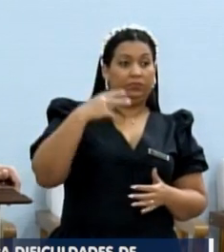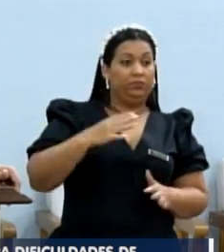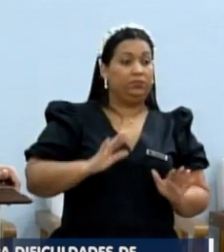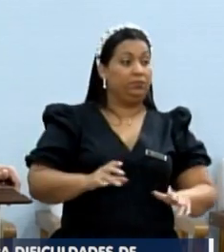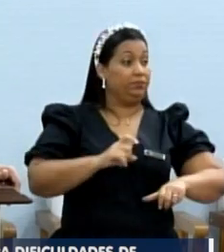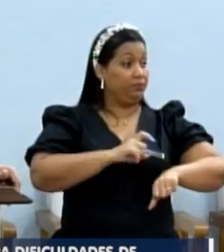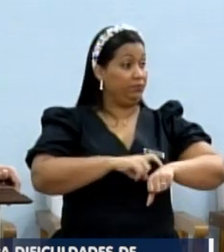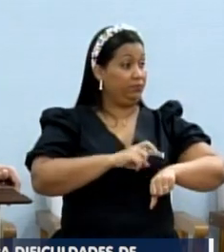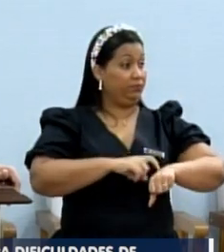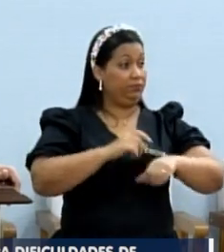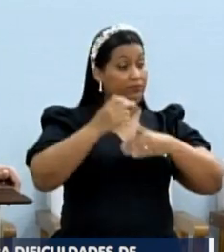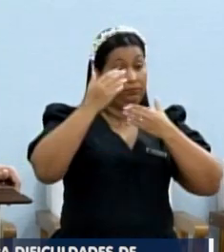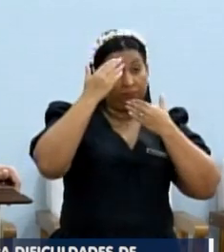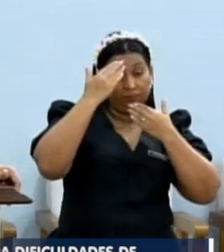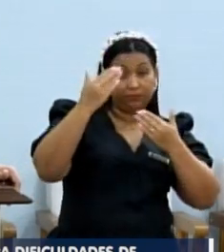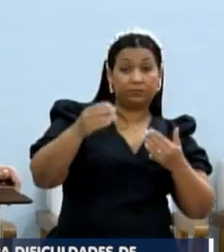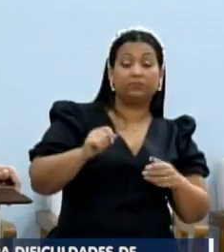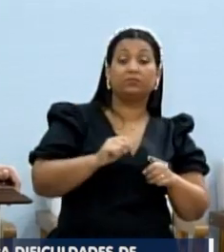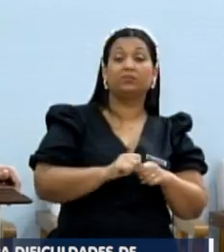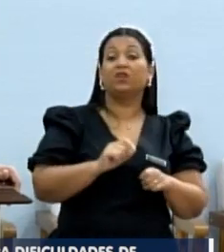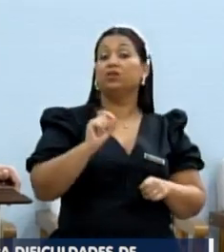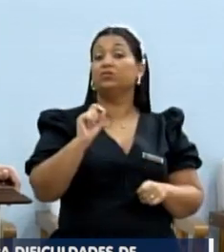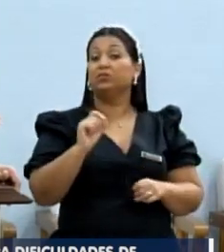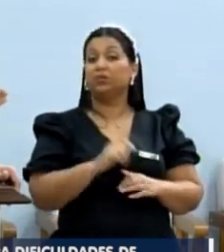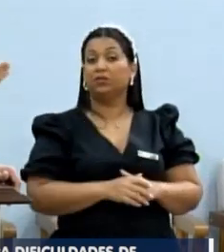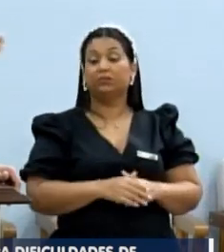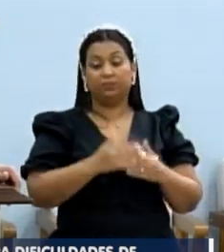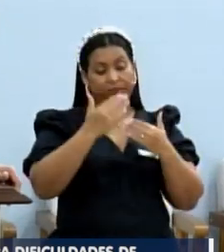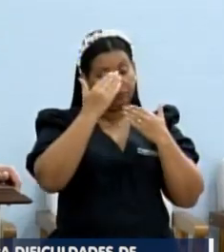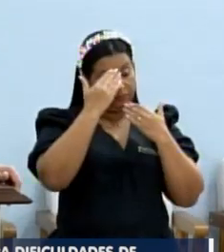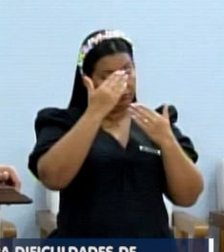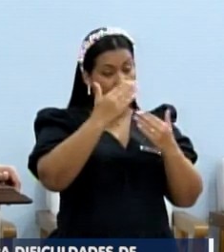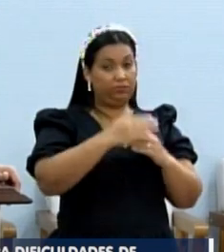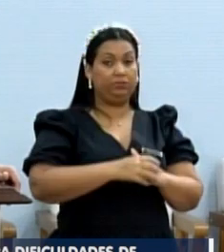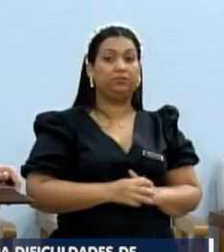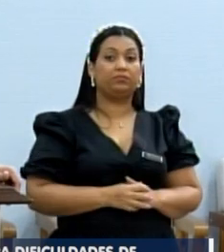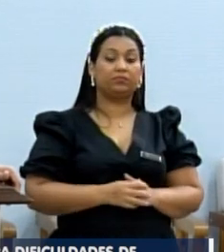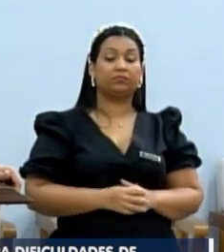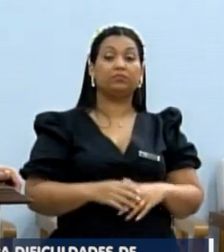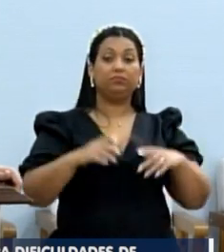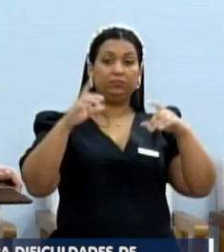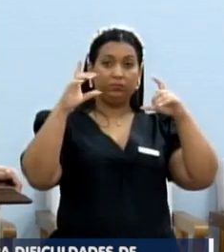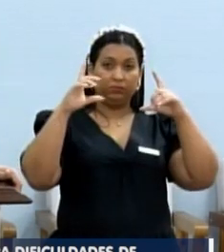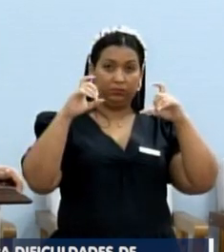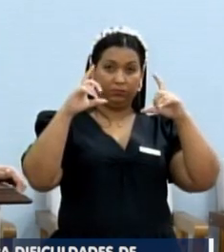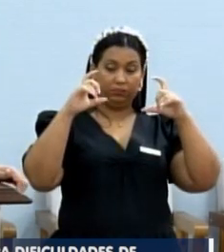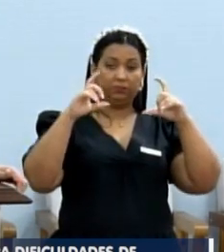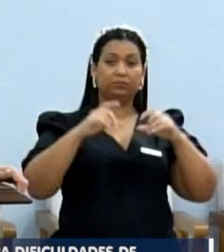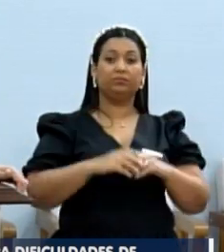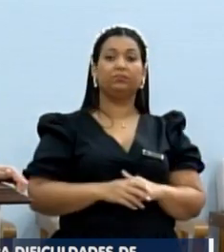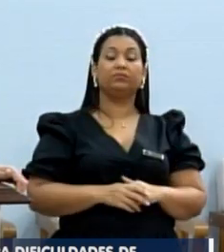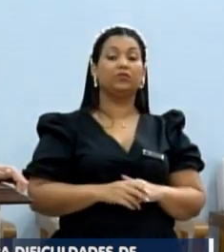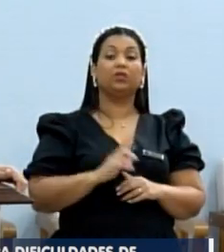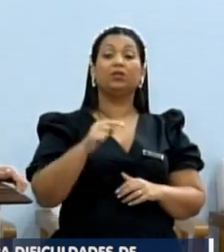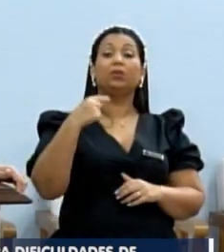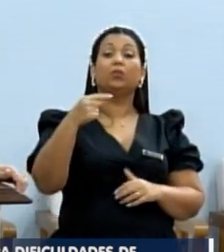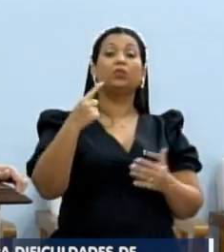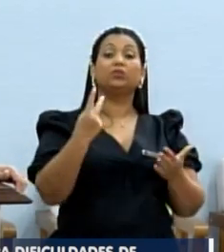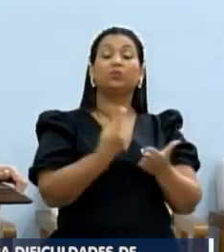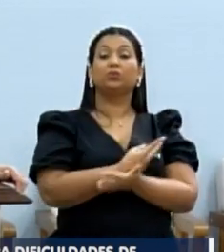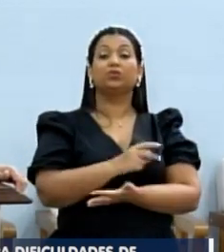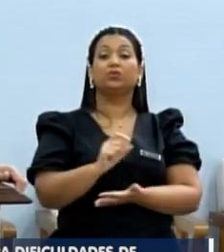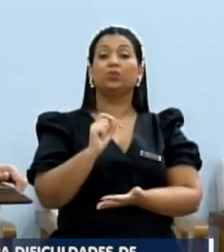hora de agradecer, o que que a gente faz? Agradece. Coloca a foto, por gentileza, o que que ocorreu aí depois.